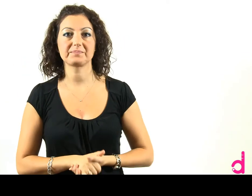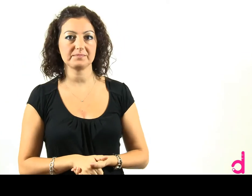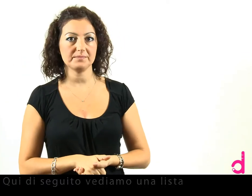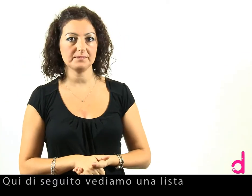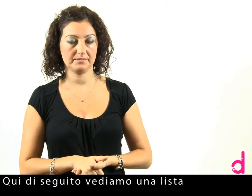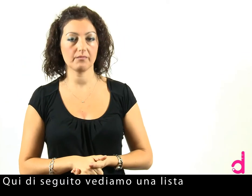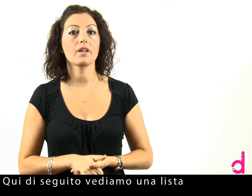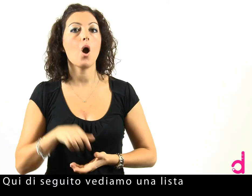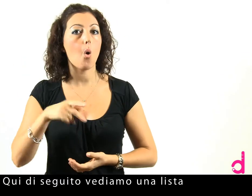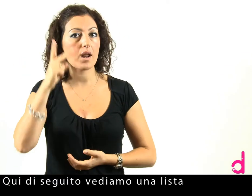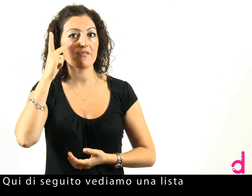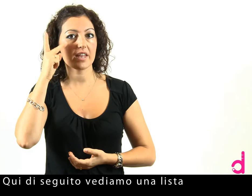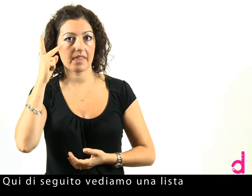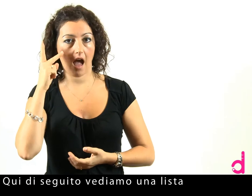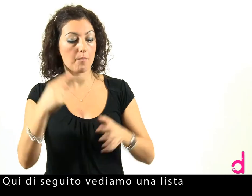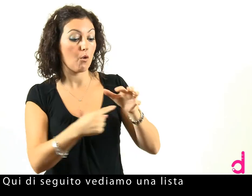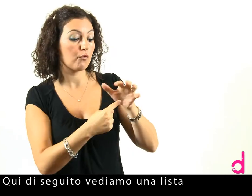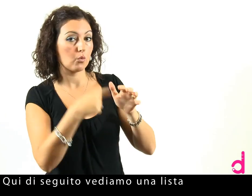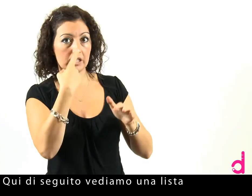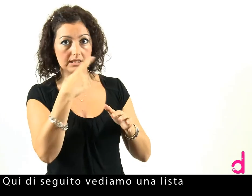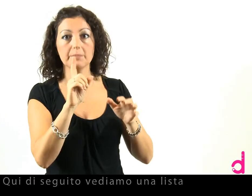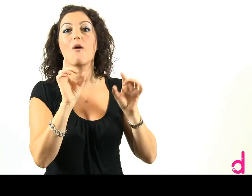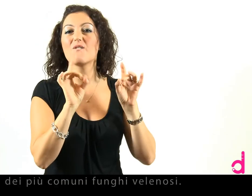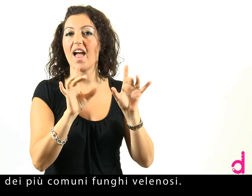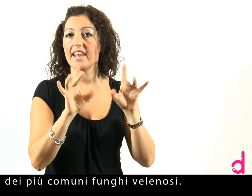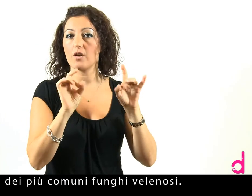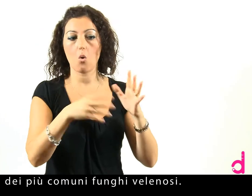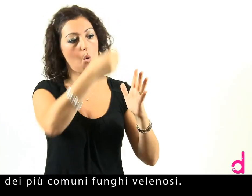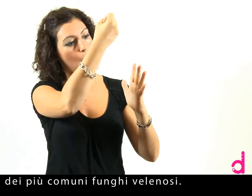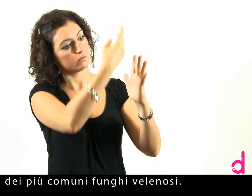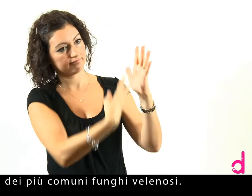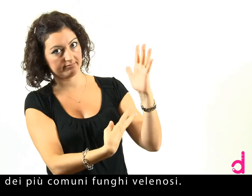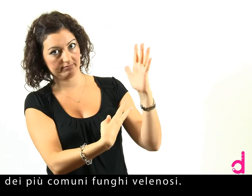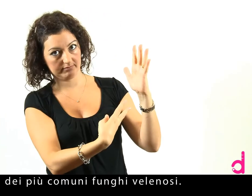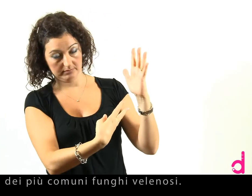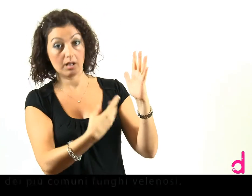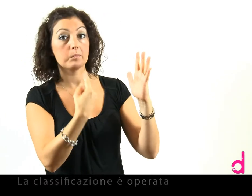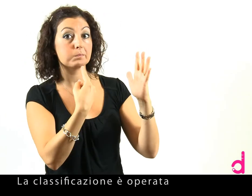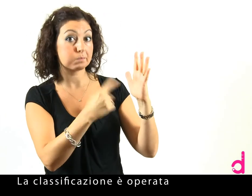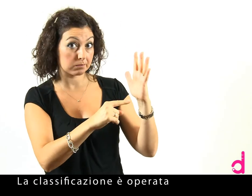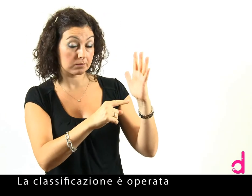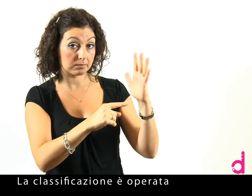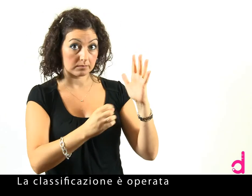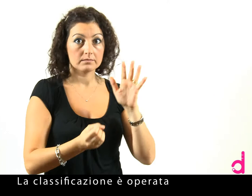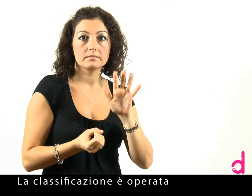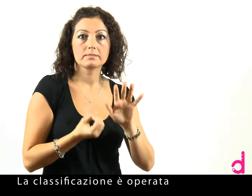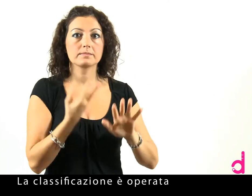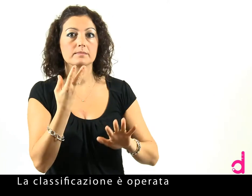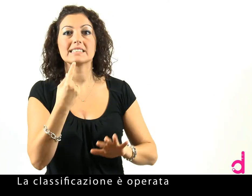Qui di seguito vediamo una lista dei più comuni funghi velenosi. La classificazione è